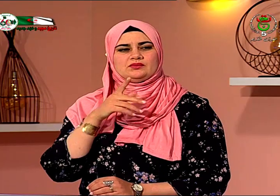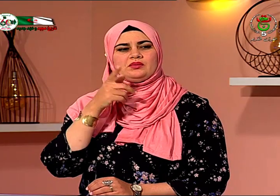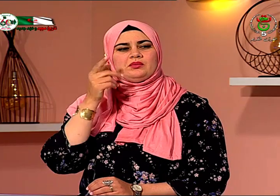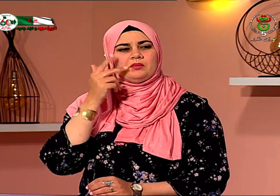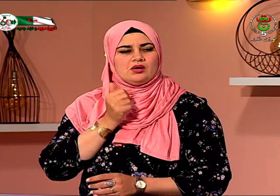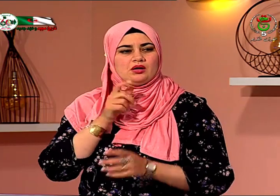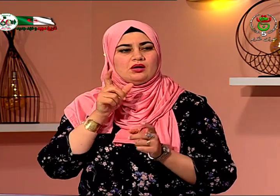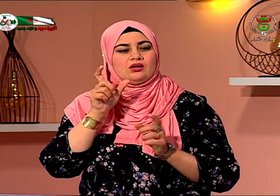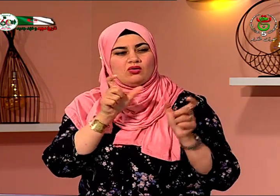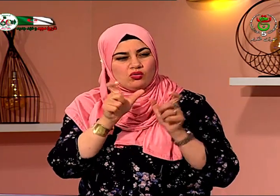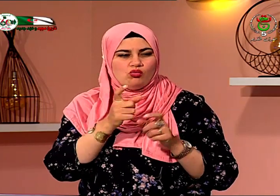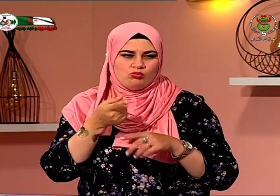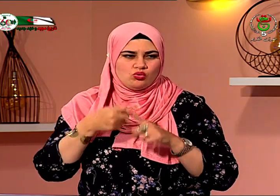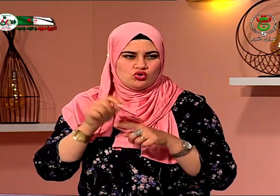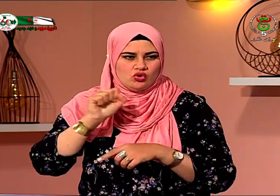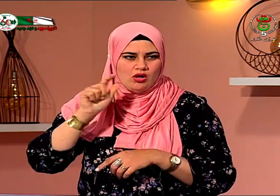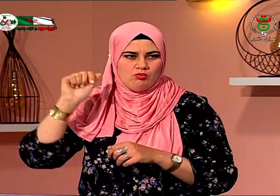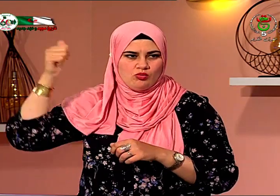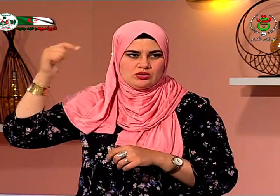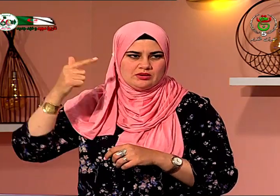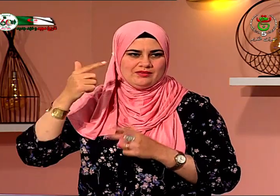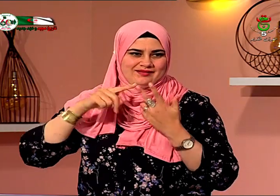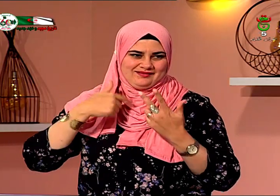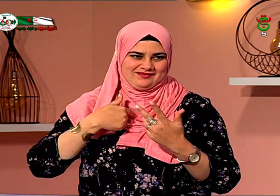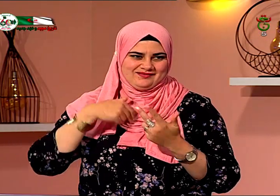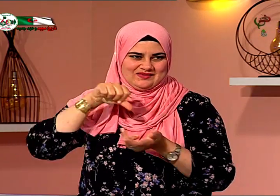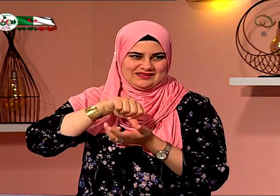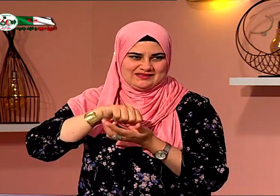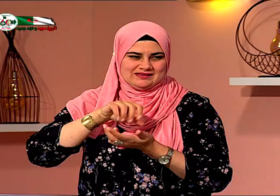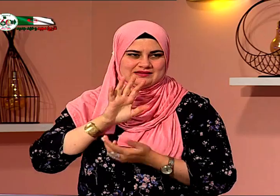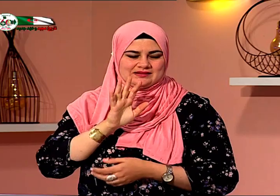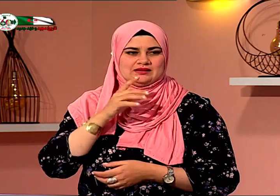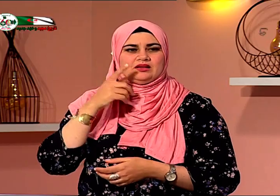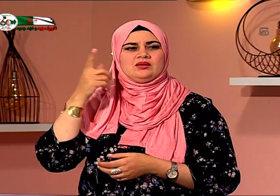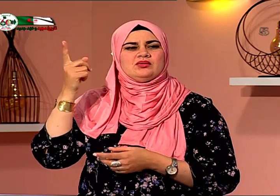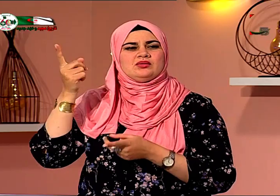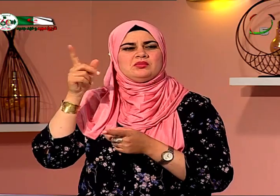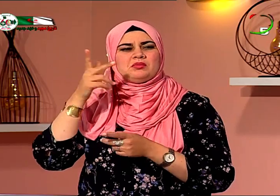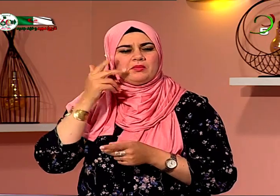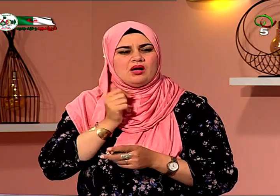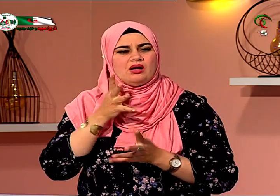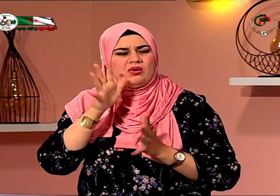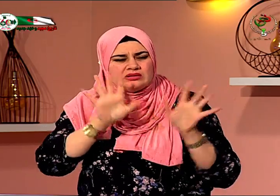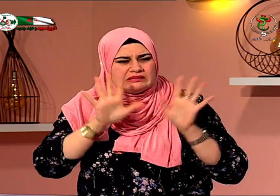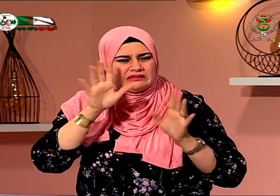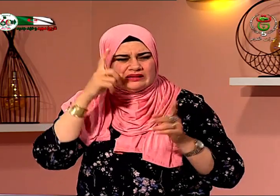فيما يخص أبي وأمي أنا تارث الأخوات يعني كانت الوالدة